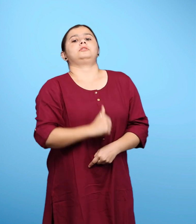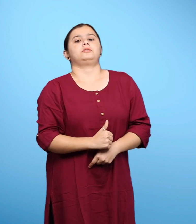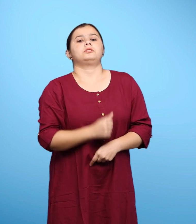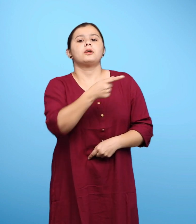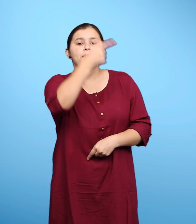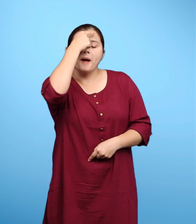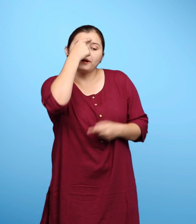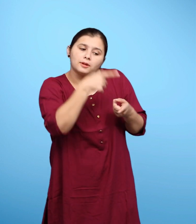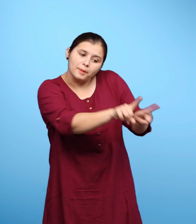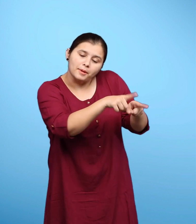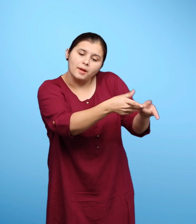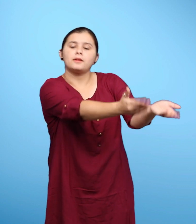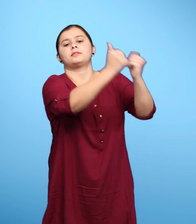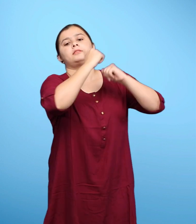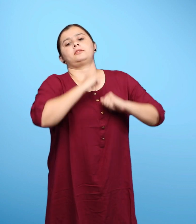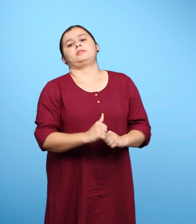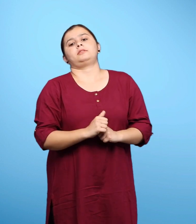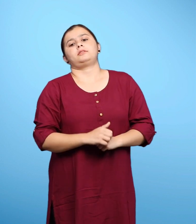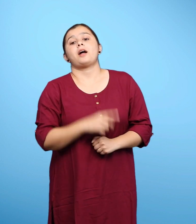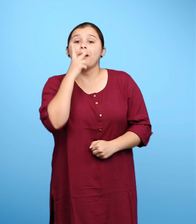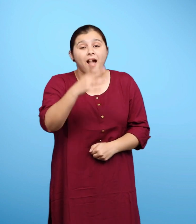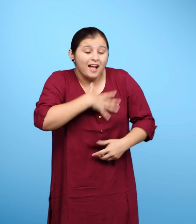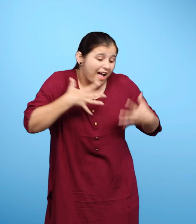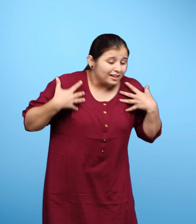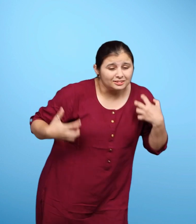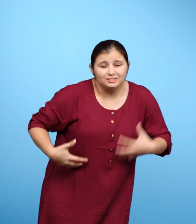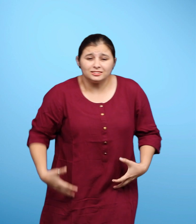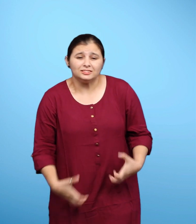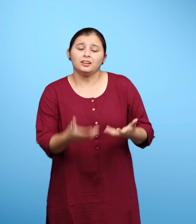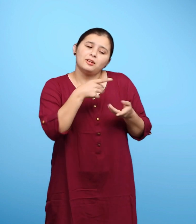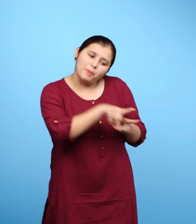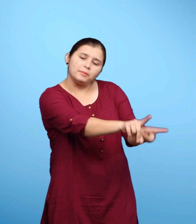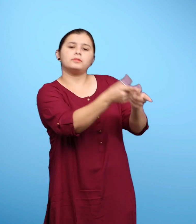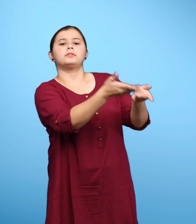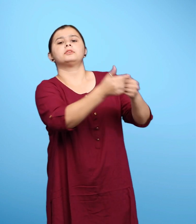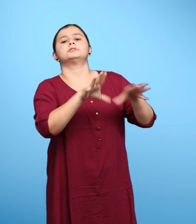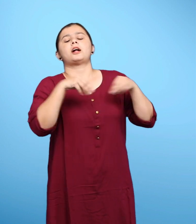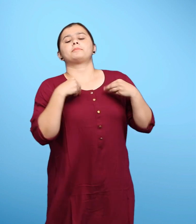सिर पर संकट बुला लिया अब पीड़ा हो रही है तो तुम्हें ही सहनी पड़ेगी